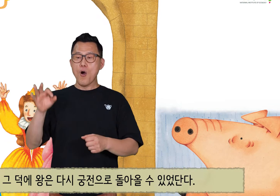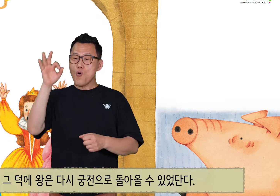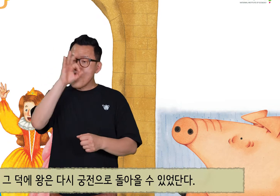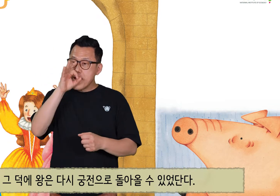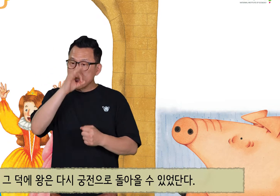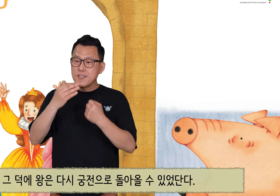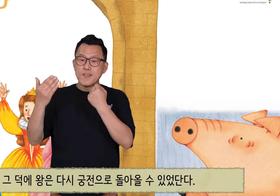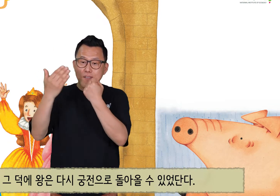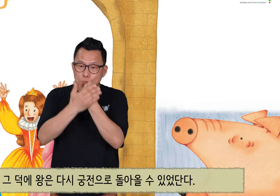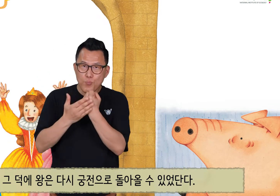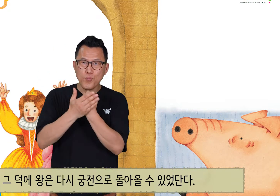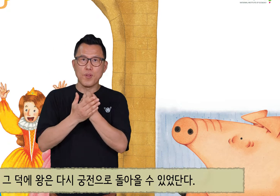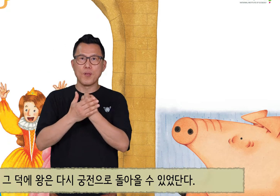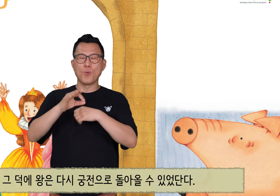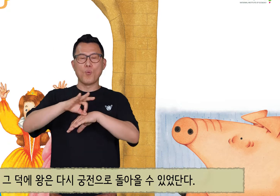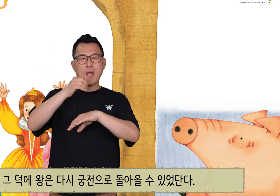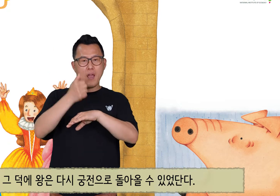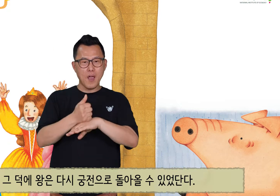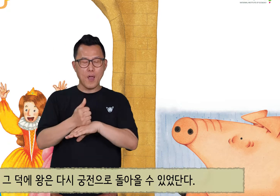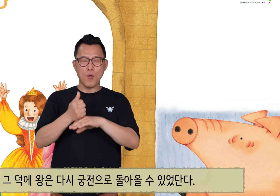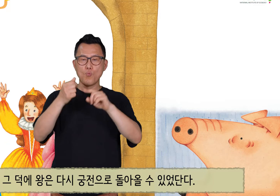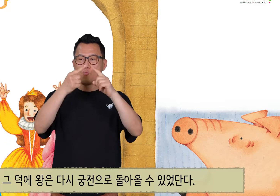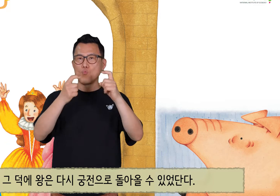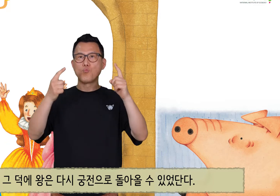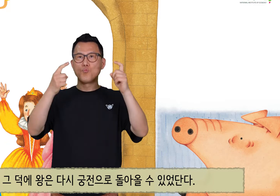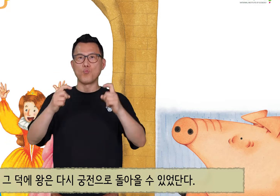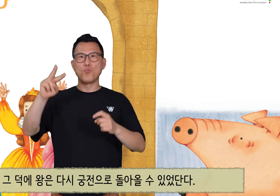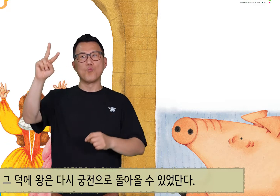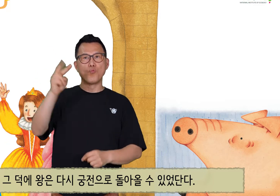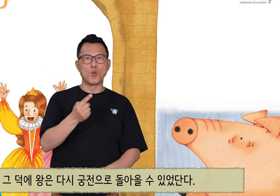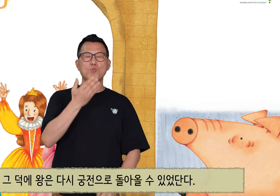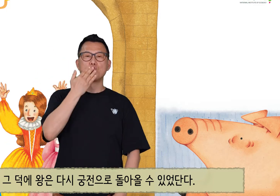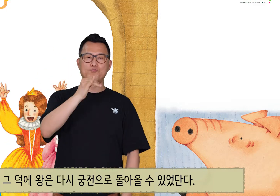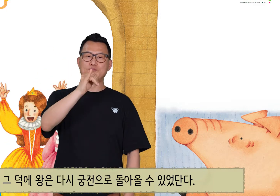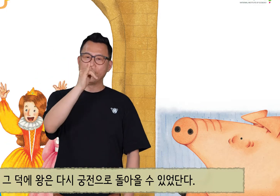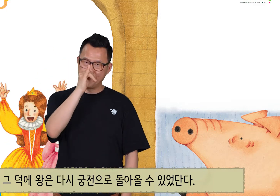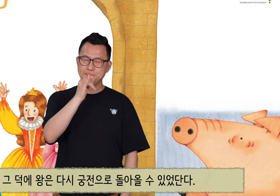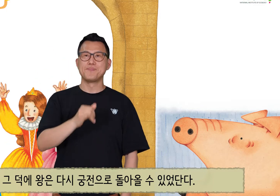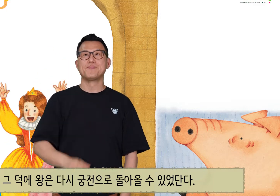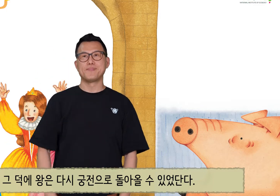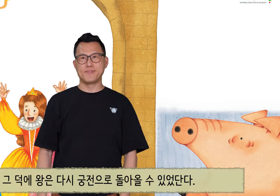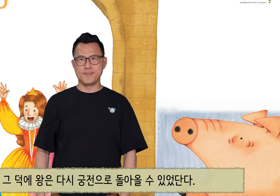그 덕에 왕은 다시 궁전으로 돌아올 수 있었단다.